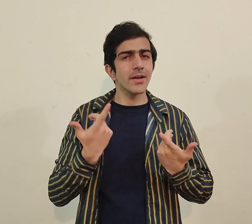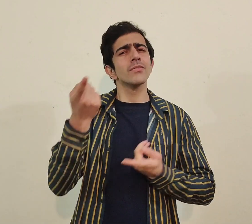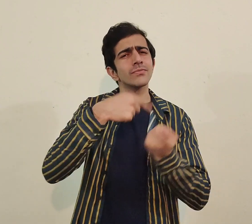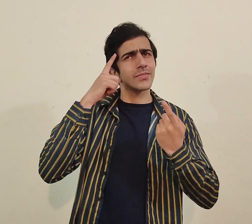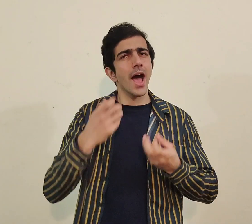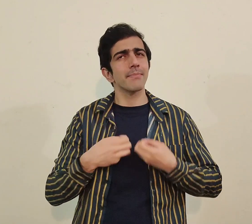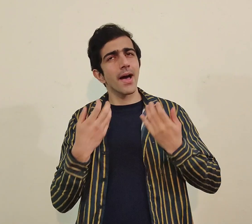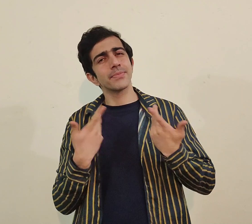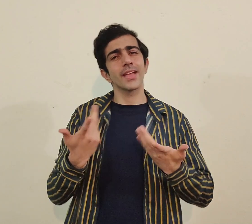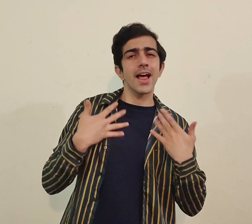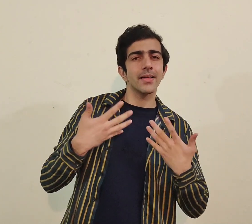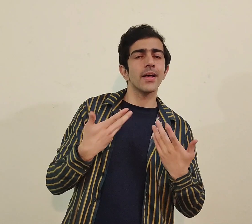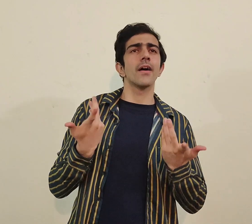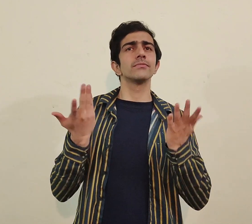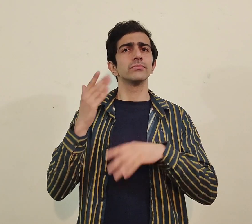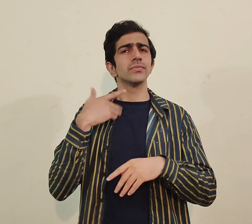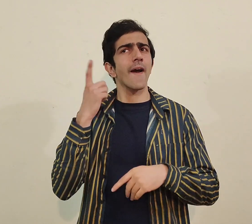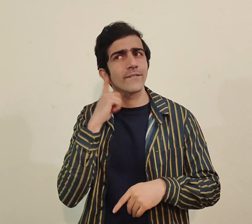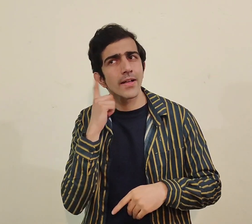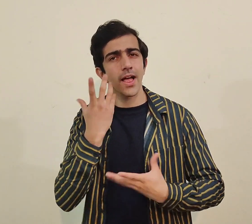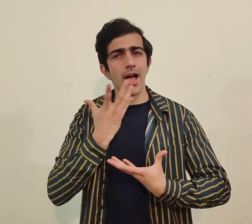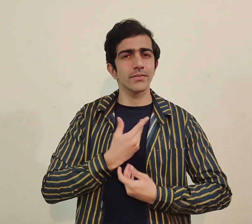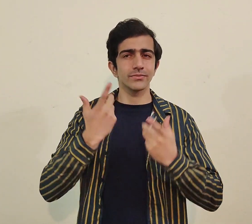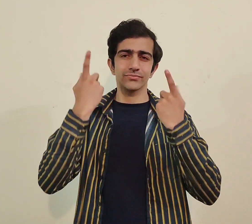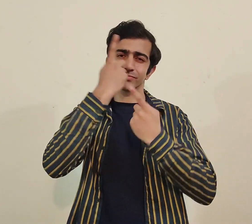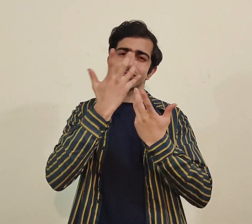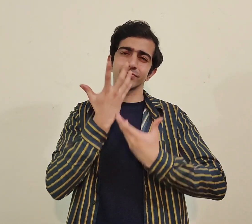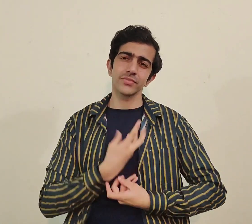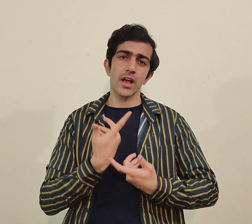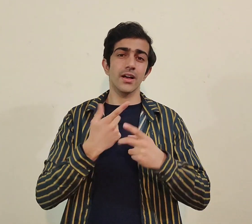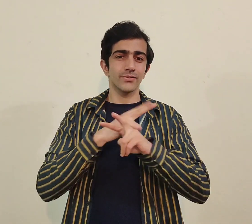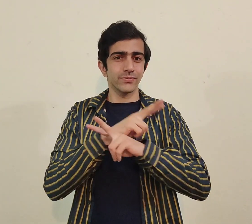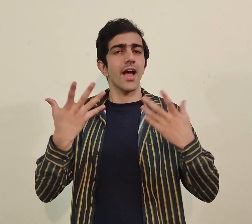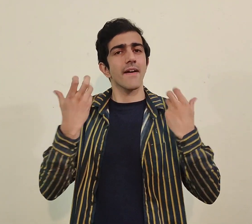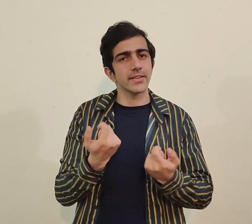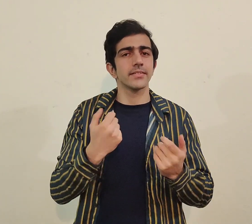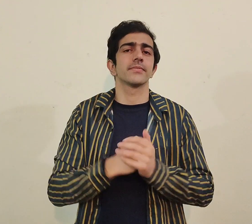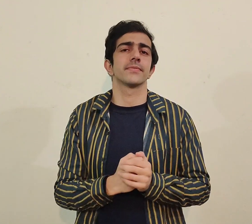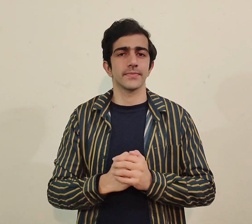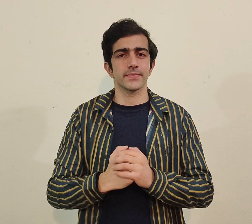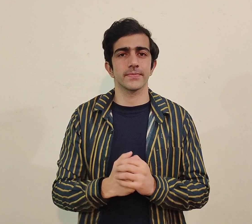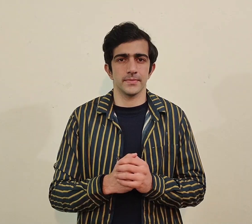emotions کو utilize کیا جا سکتا ہے یا gestures کو use کیا جا سکتا ہے کوئی بھی یہ بہت لازمی ہے